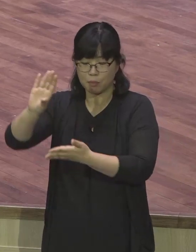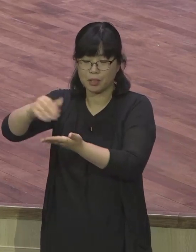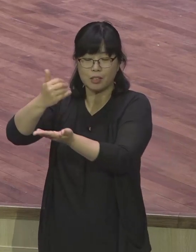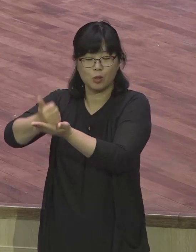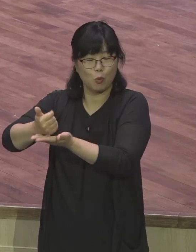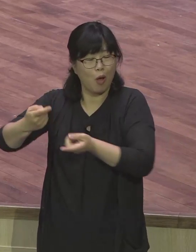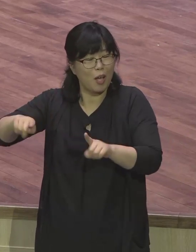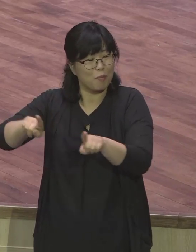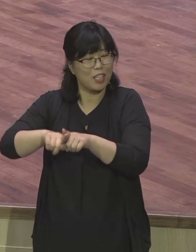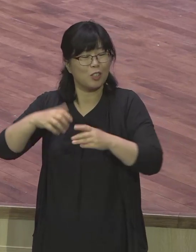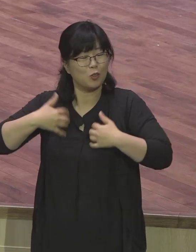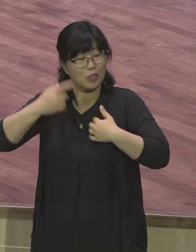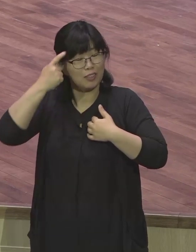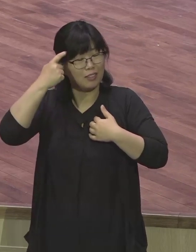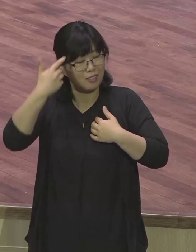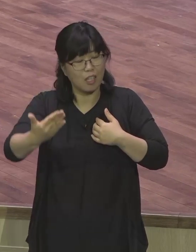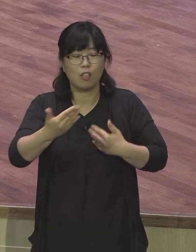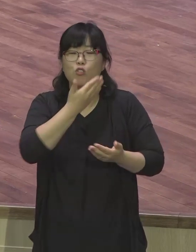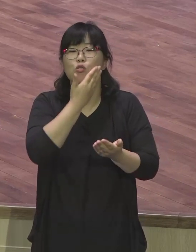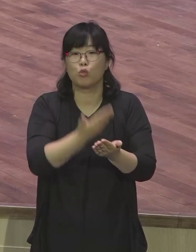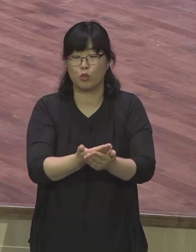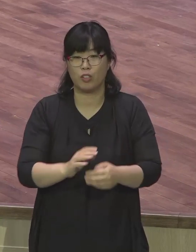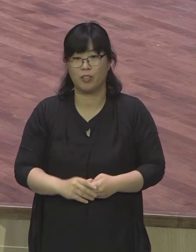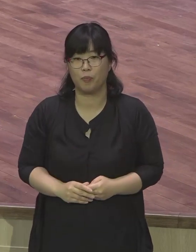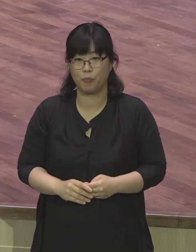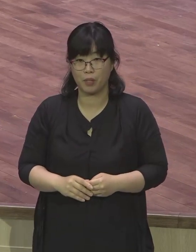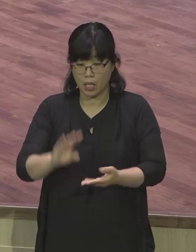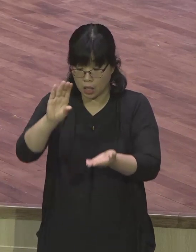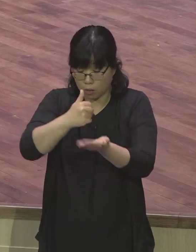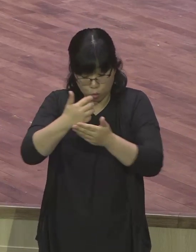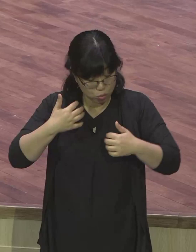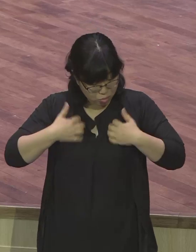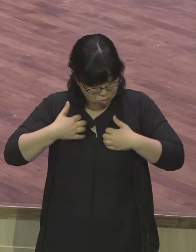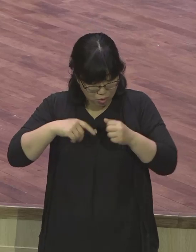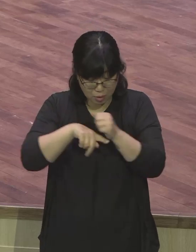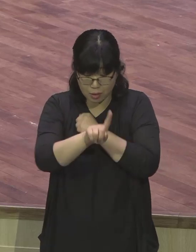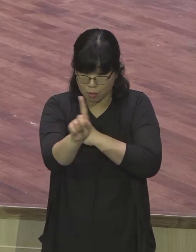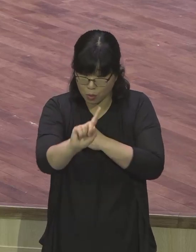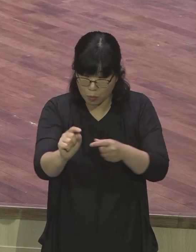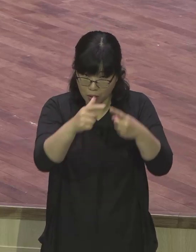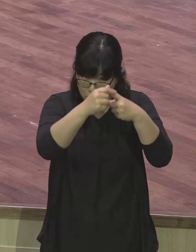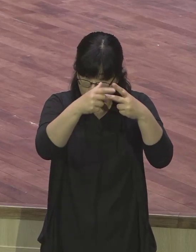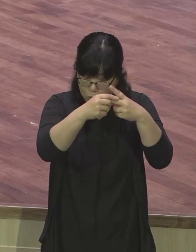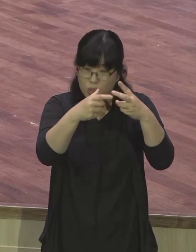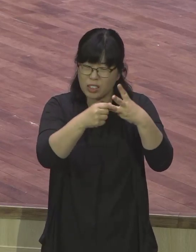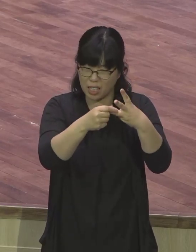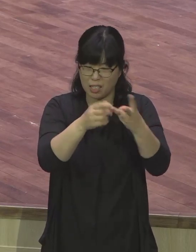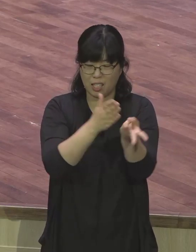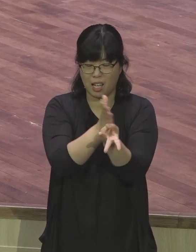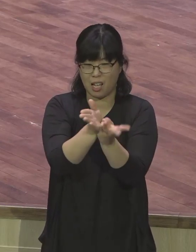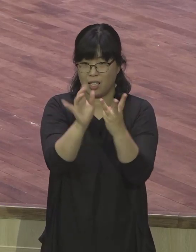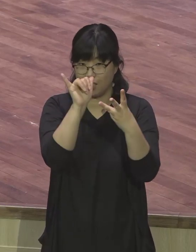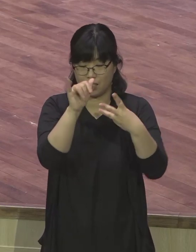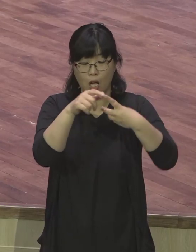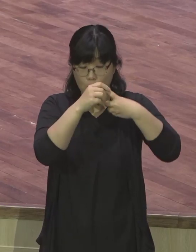누린다는 것은 세 가지로 말할 수 있는데 그 중에 참 선제 되신 그리스도를 누린다는 것은 하나님의 말씀을 붙잡고